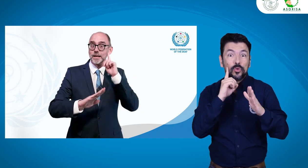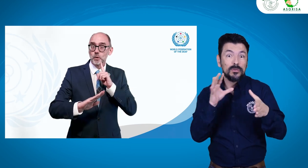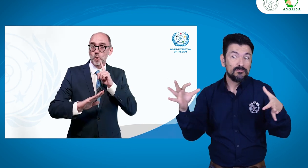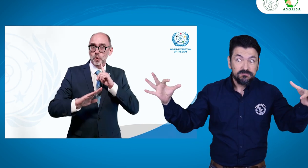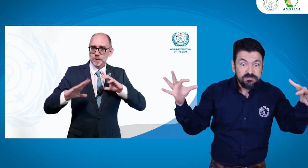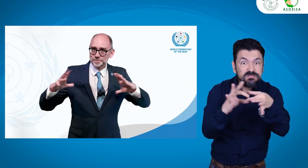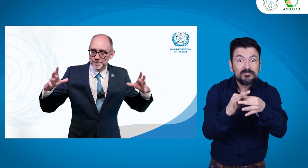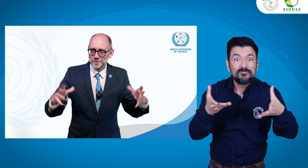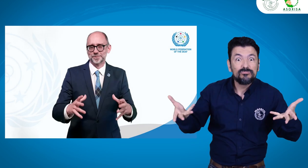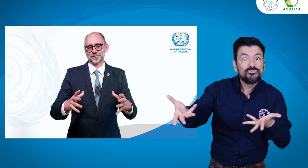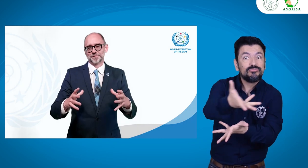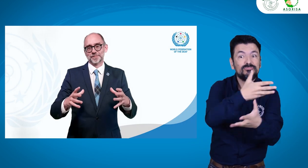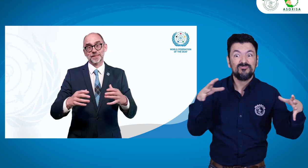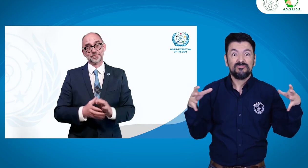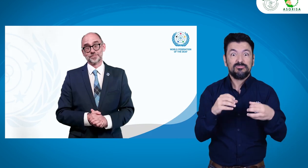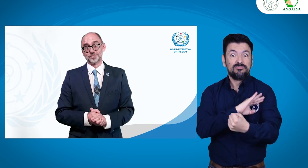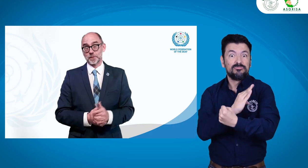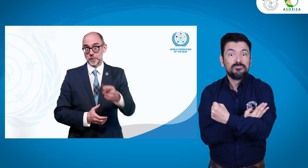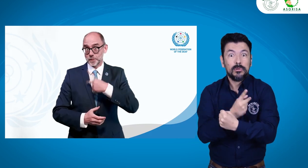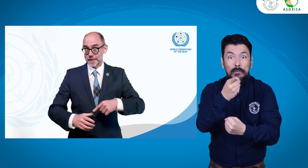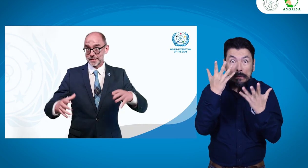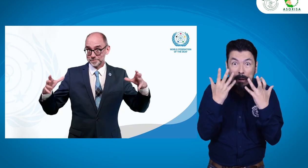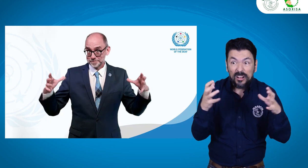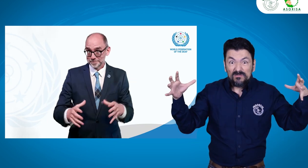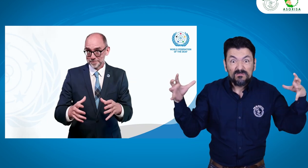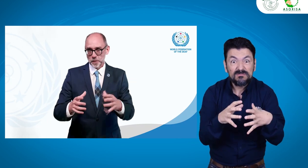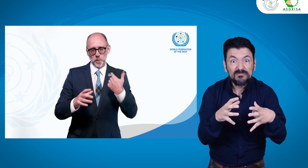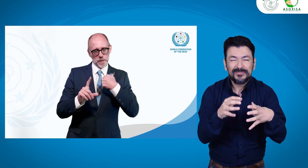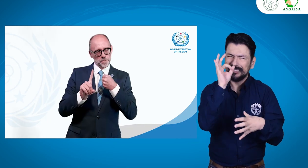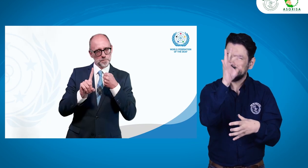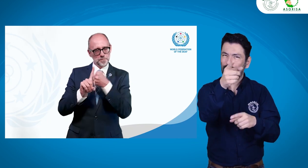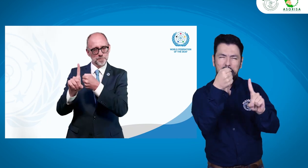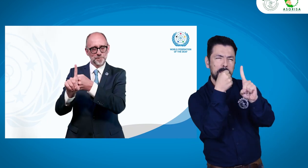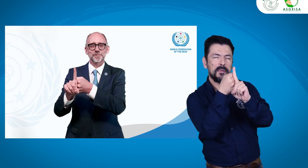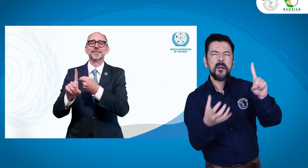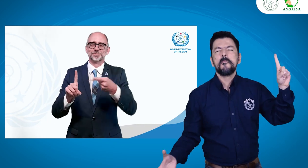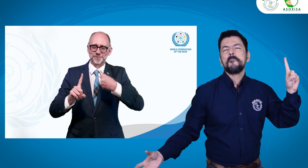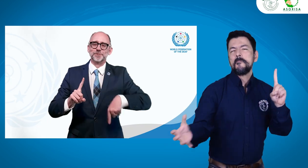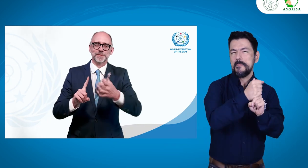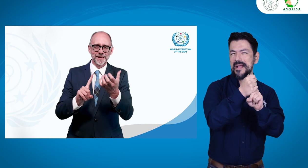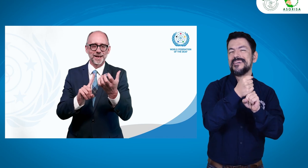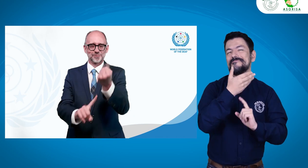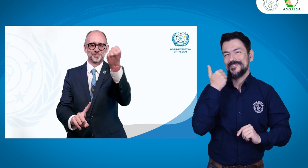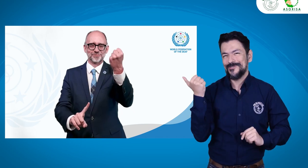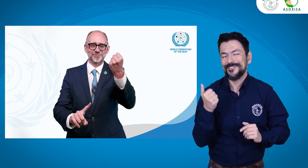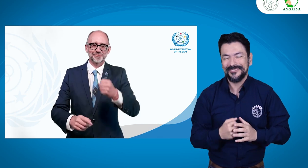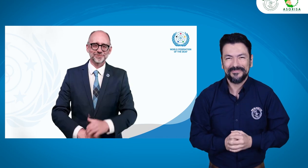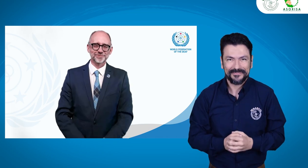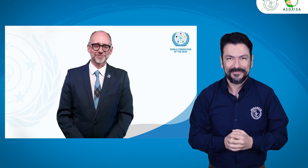haciendo FENASCOL con el movimiento asociativo. Por eso, los invitamos a que sigamos adelante en busca de